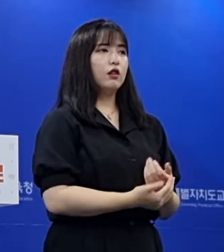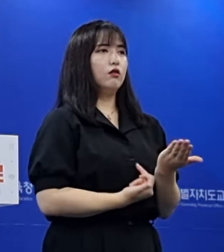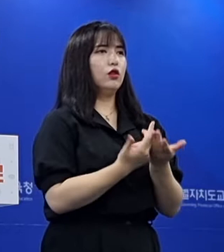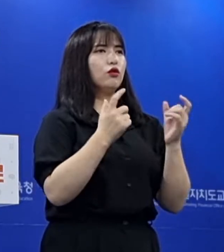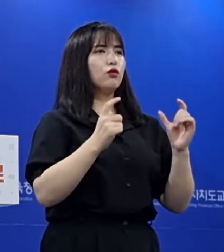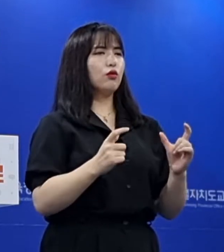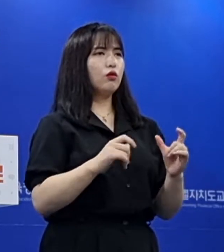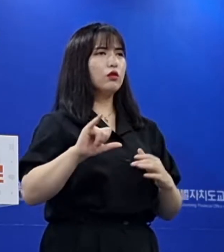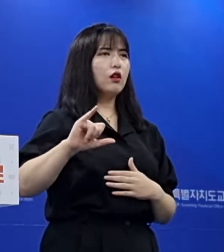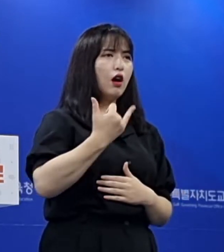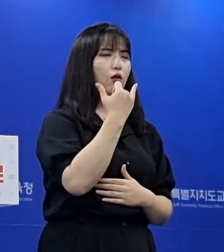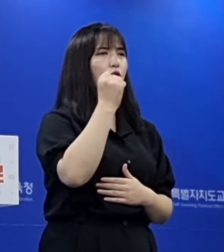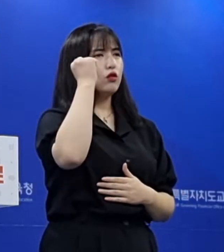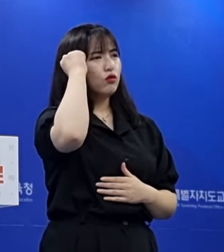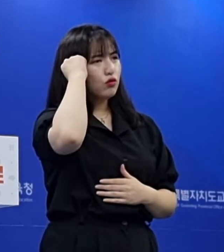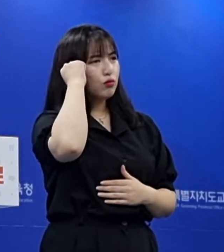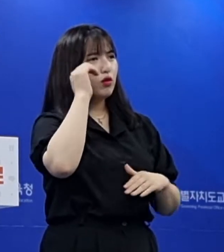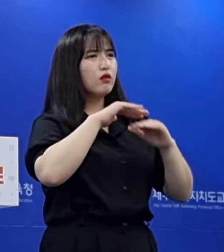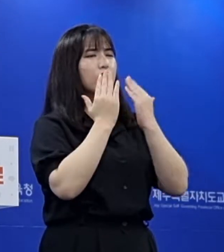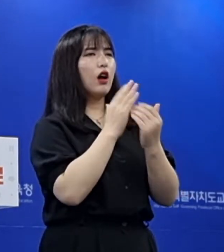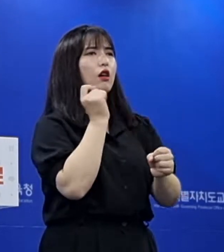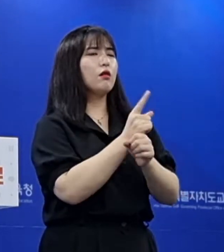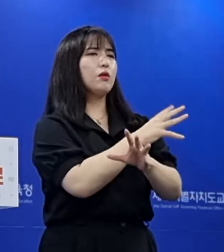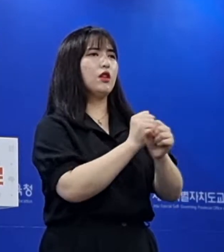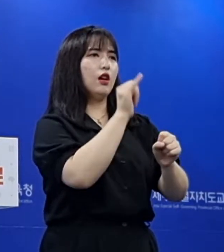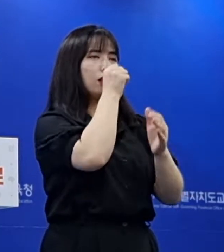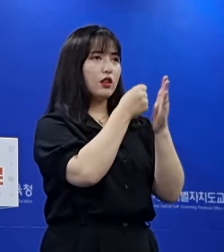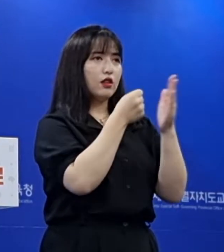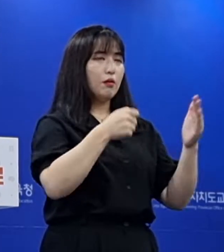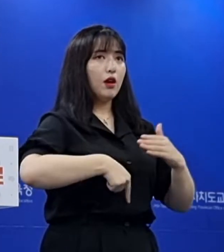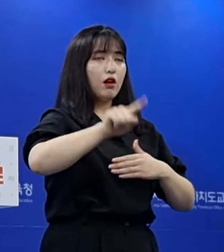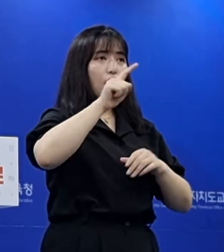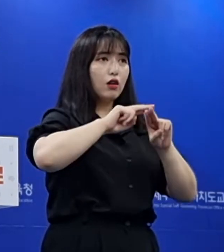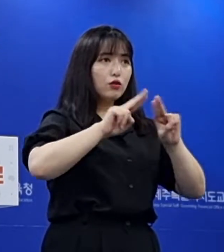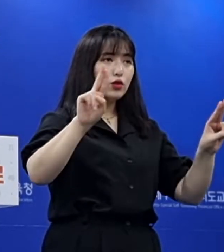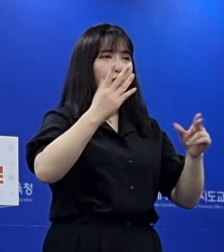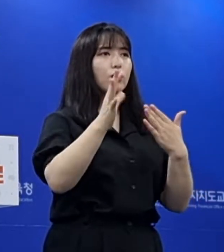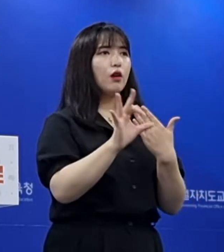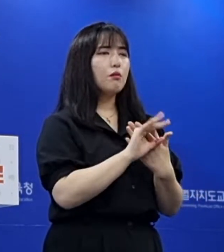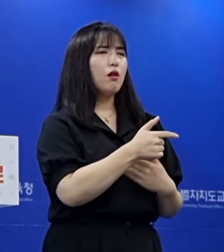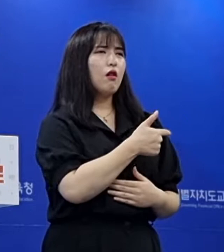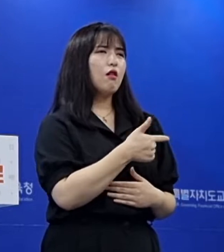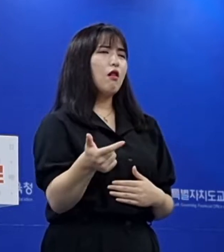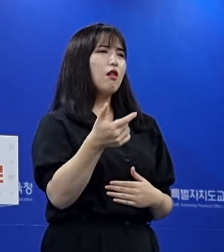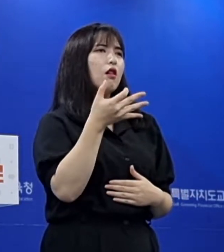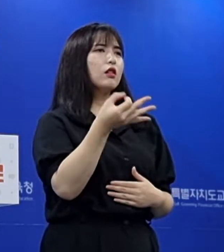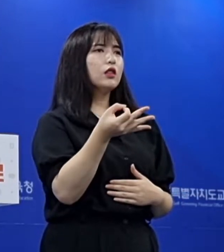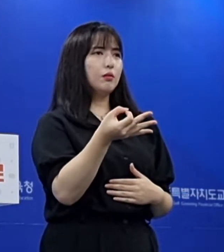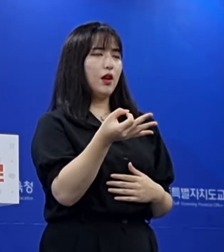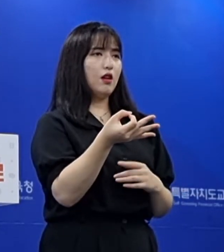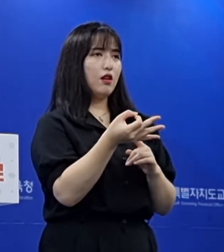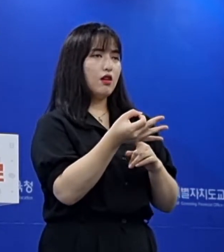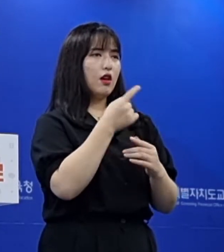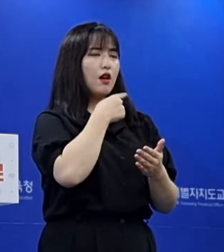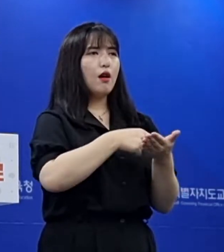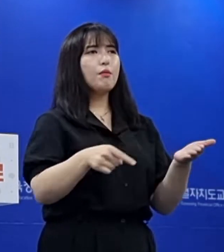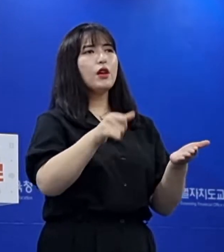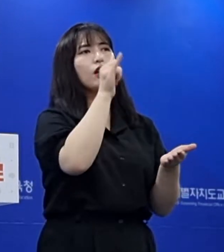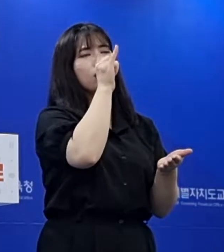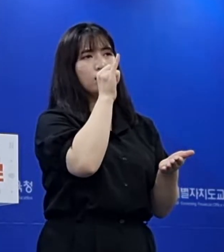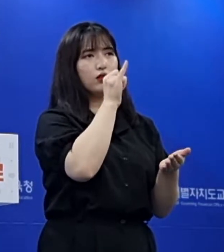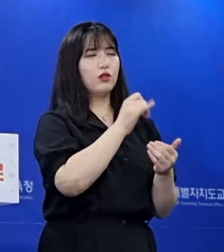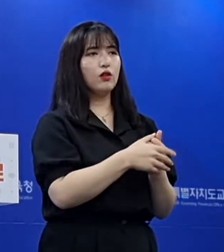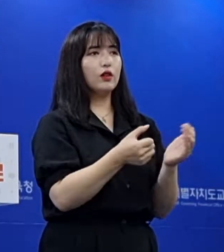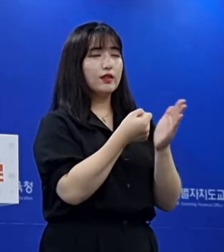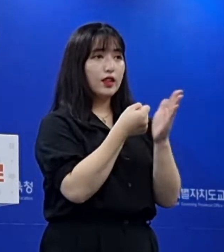경우에는 항공권이나 숙박 같은 거 이미 다 예약이 다 돼 있어서 못 가게 되면 상당한 금액의 피해를 볼 수밖에 없는